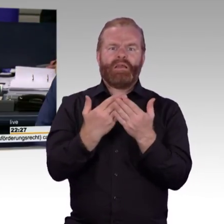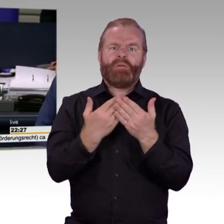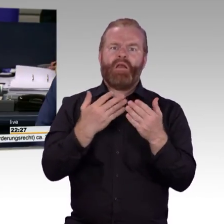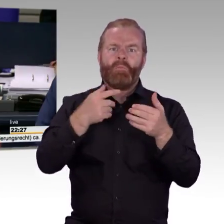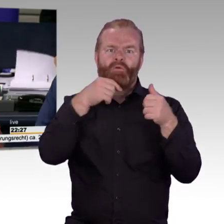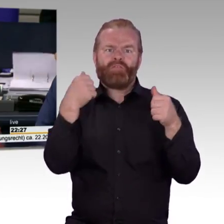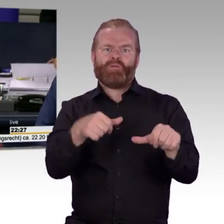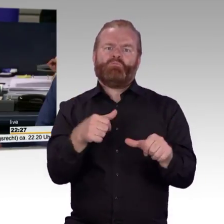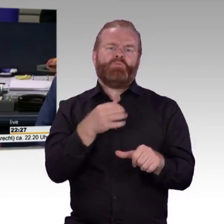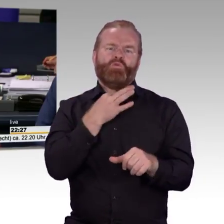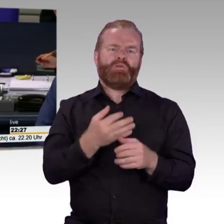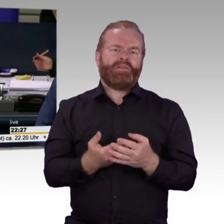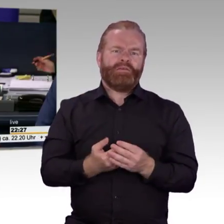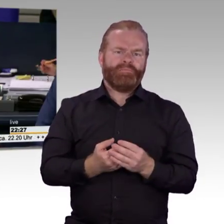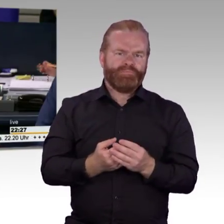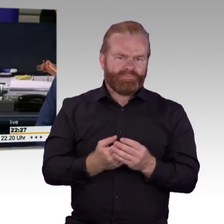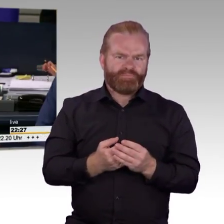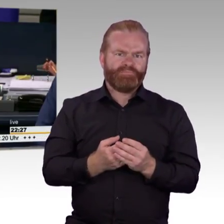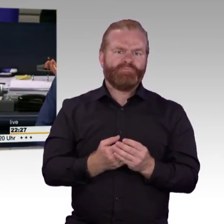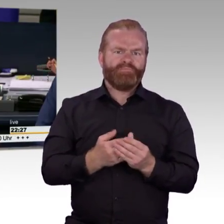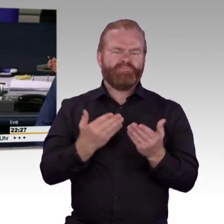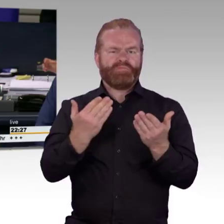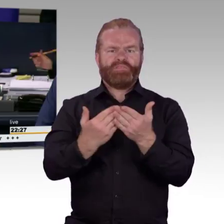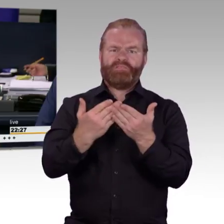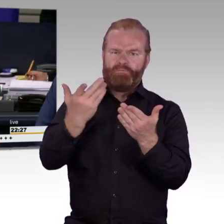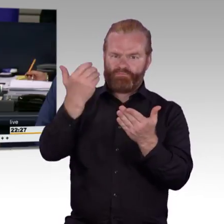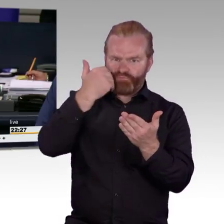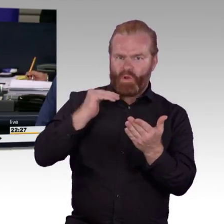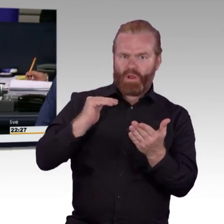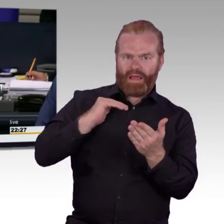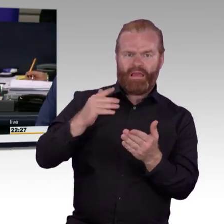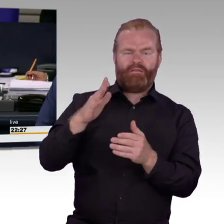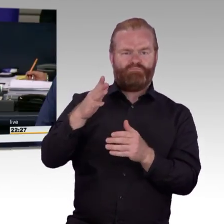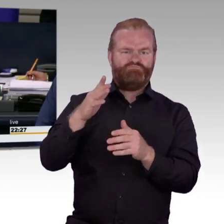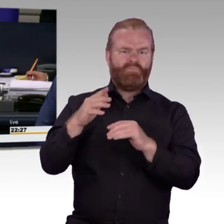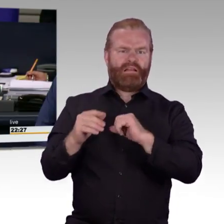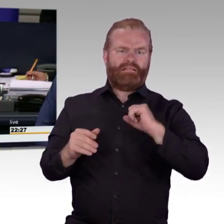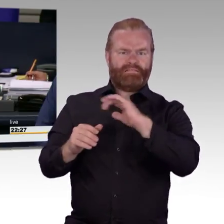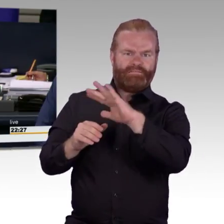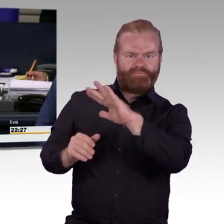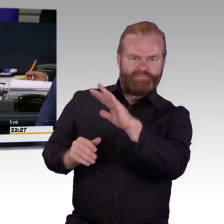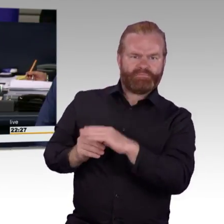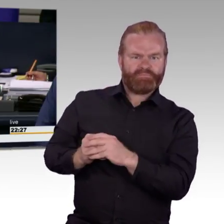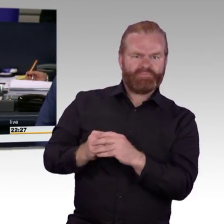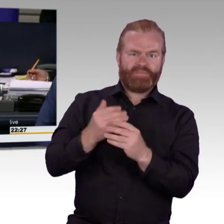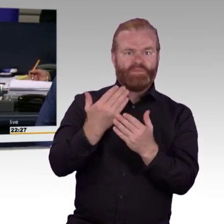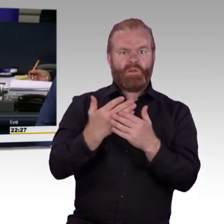über den von der Bundesregierung eingebrachten Gesetzentwurf zur Verlängerung befristeter Regelungen im